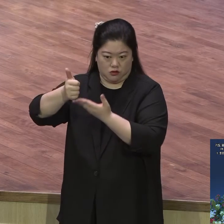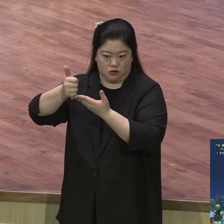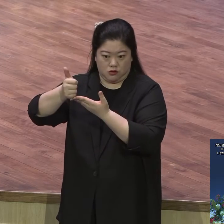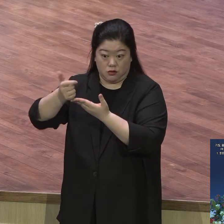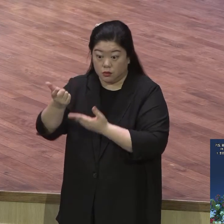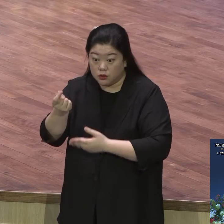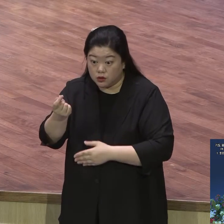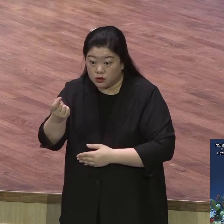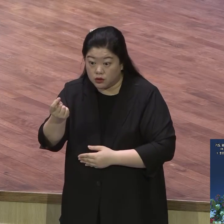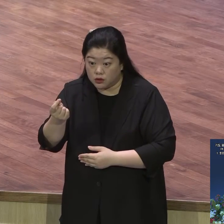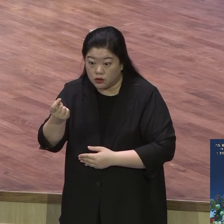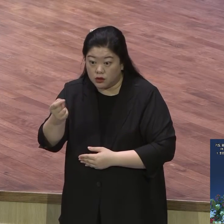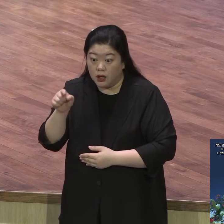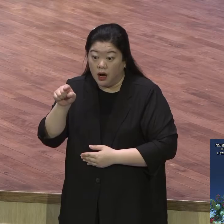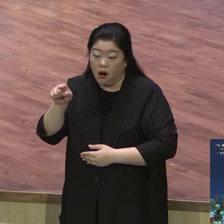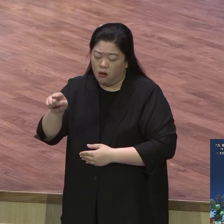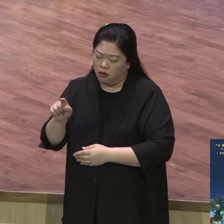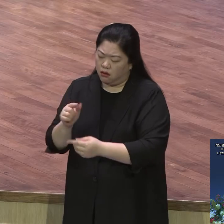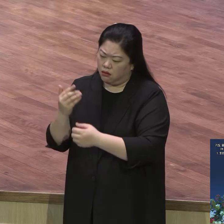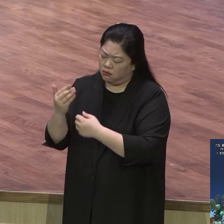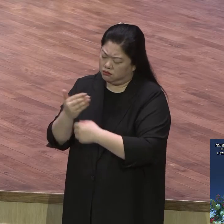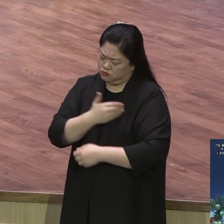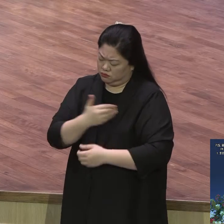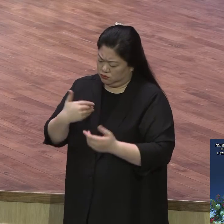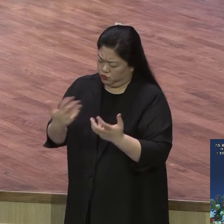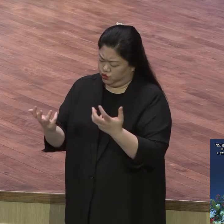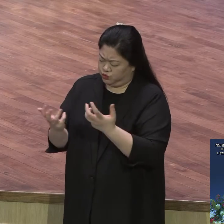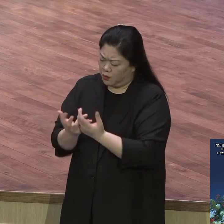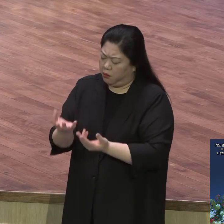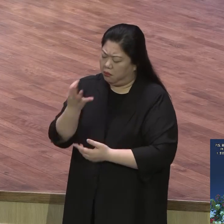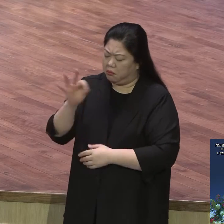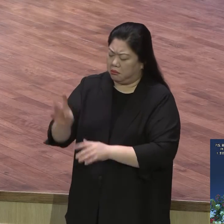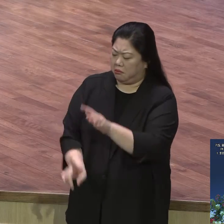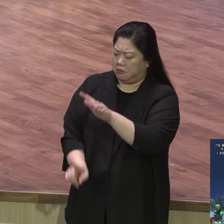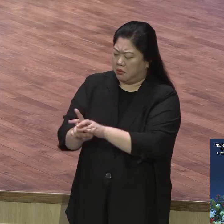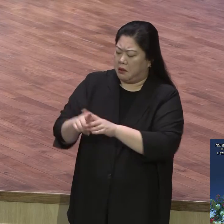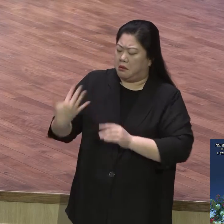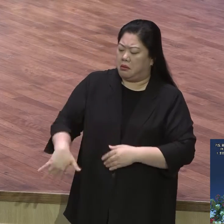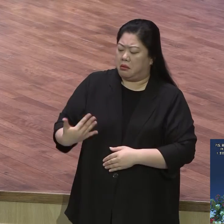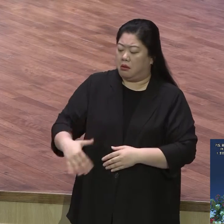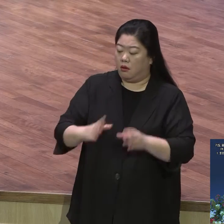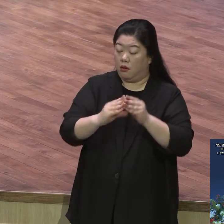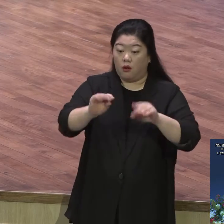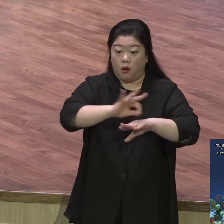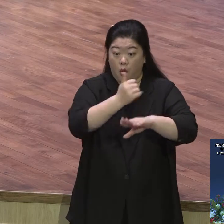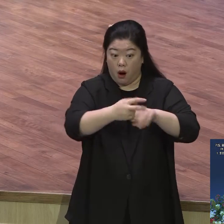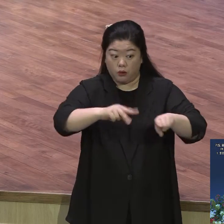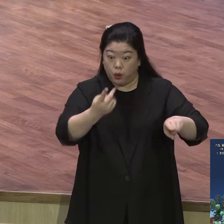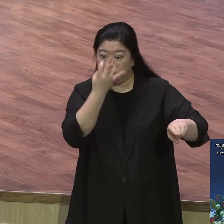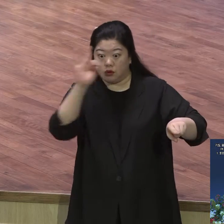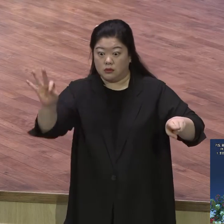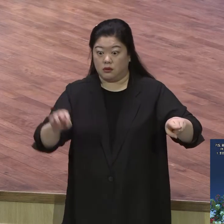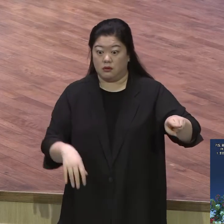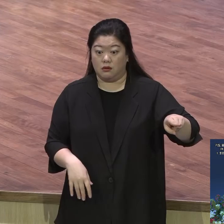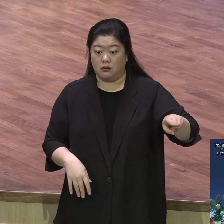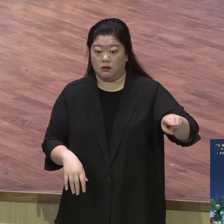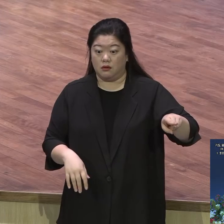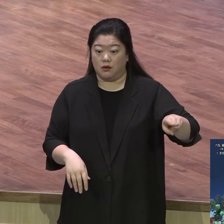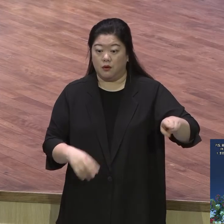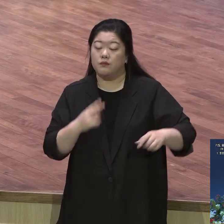찾았겠냐 이런 사람을 하나님의 영에 감동된 사람 요셉 스님 받은 이거 뭐야 하나님의 영